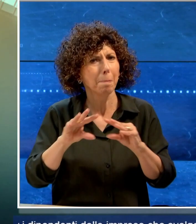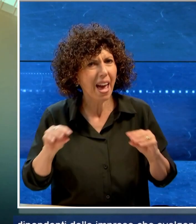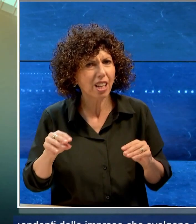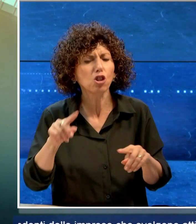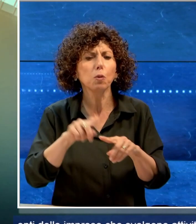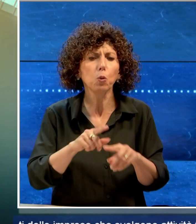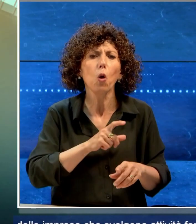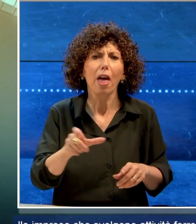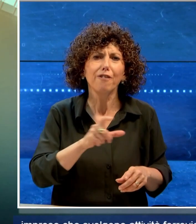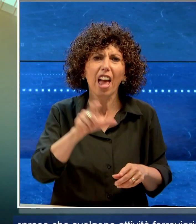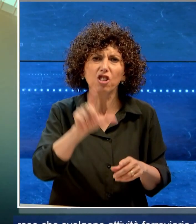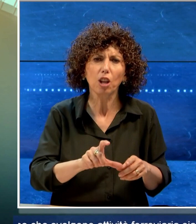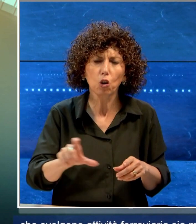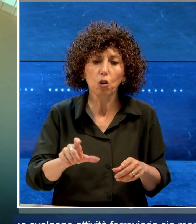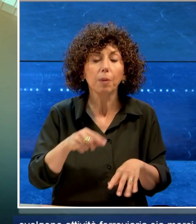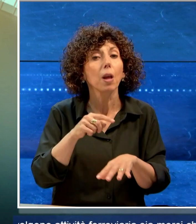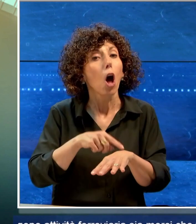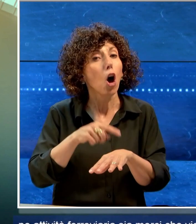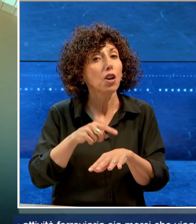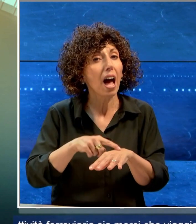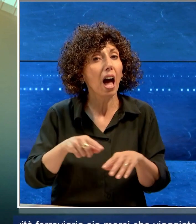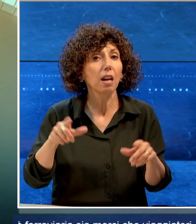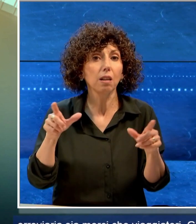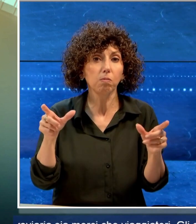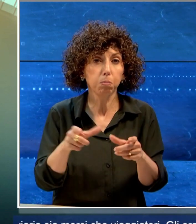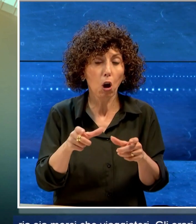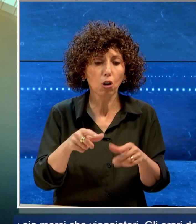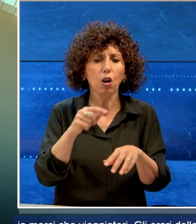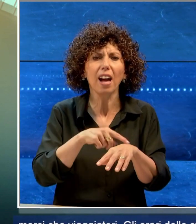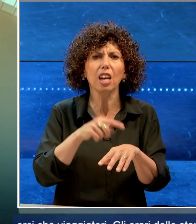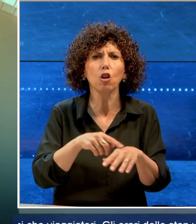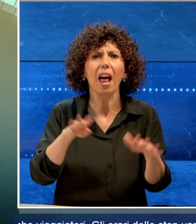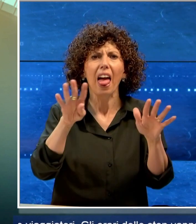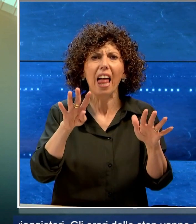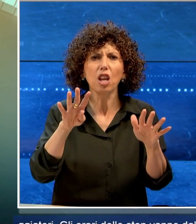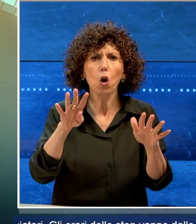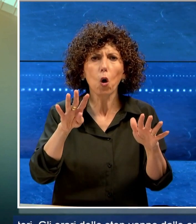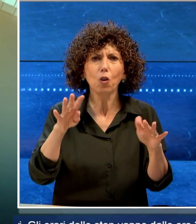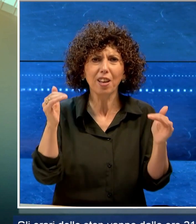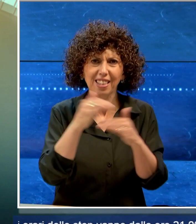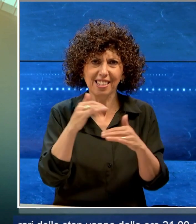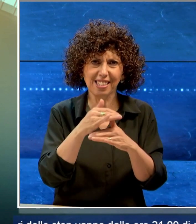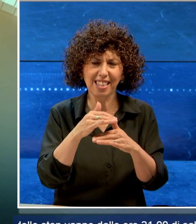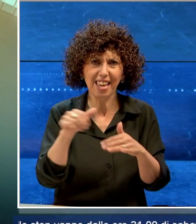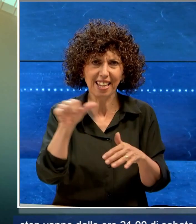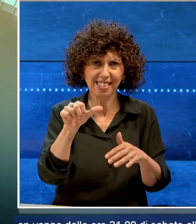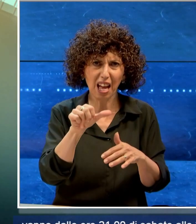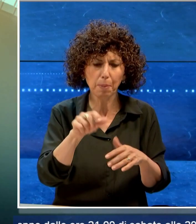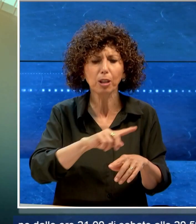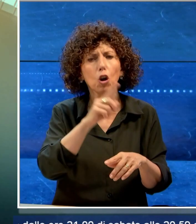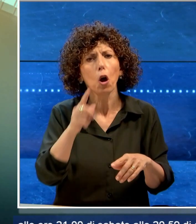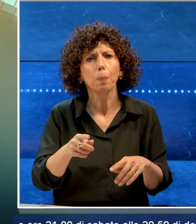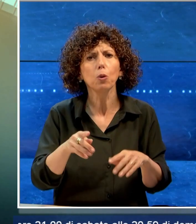viaggiatori. Gli orari dello stop vanno dalle 21 di sabato alle 20 e 59 di